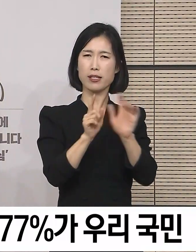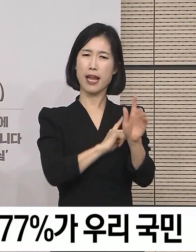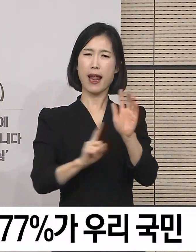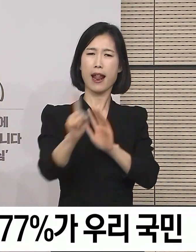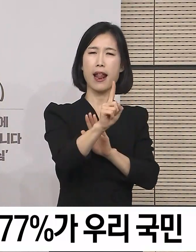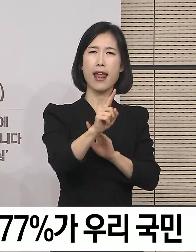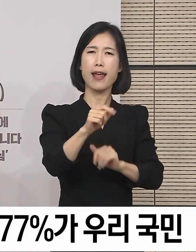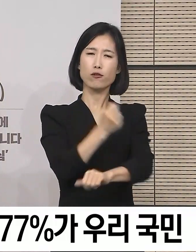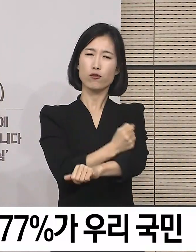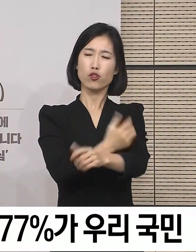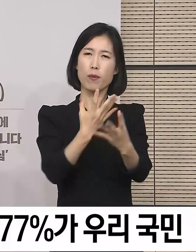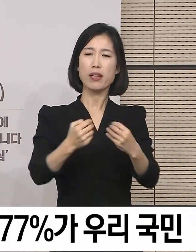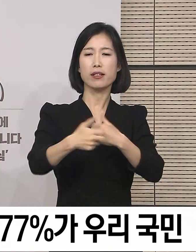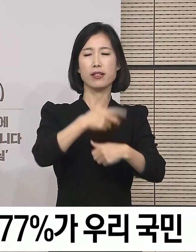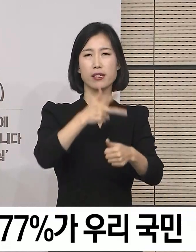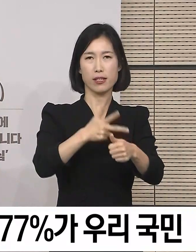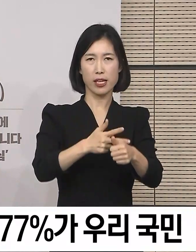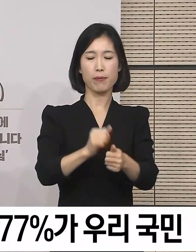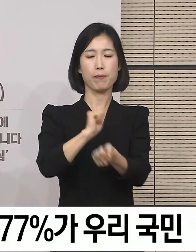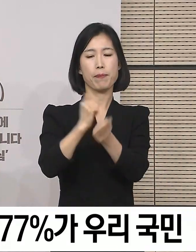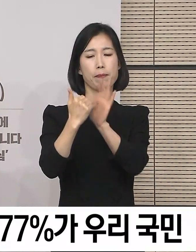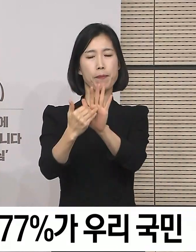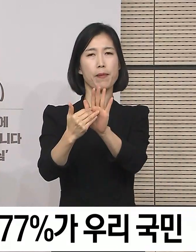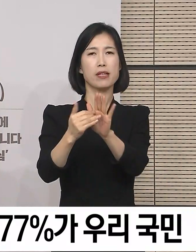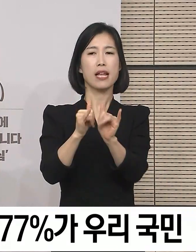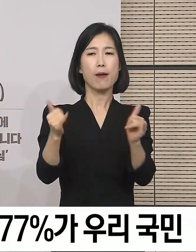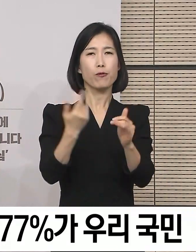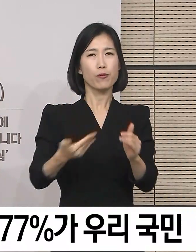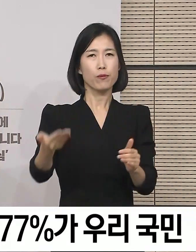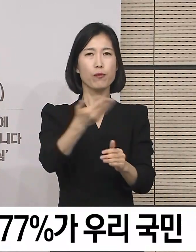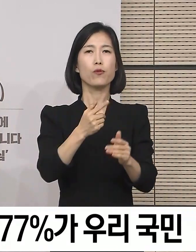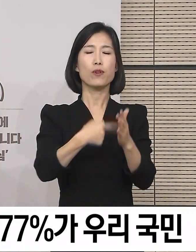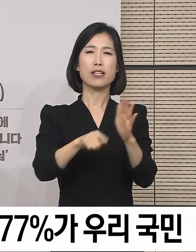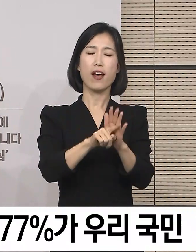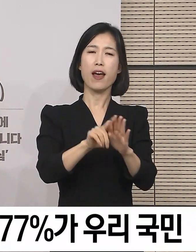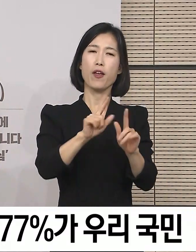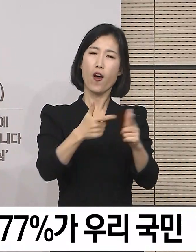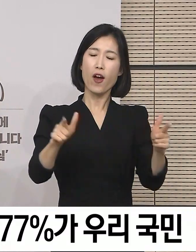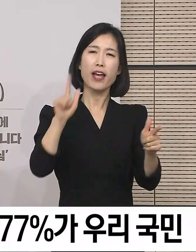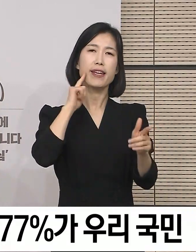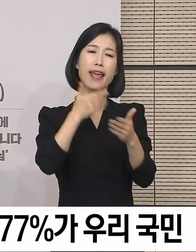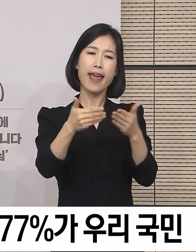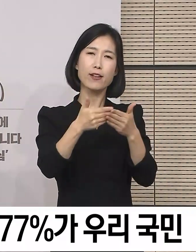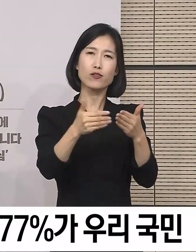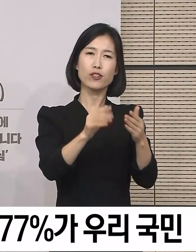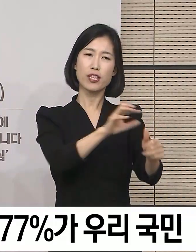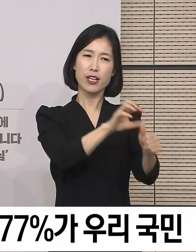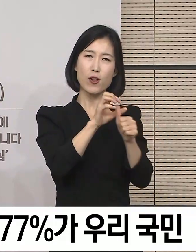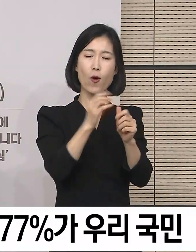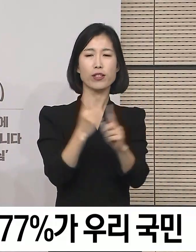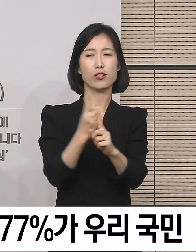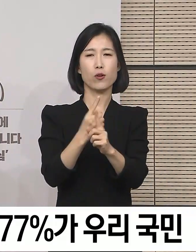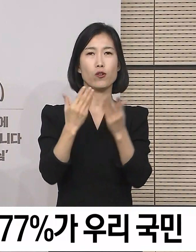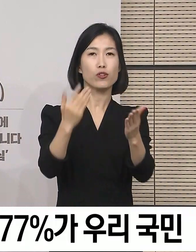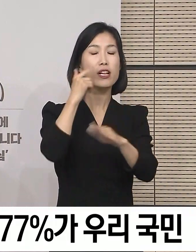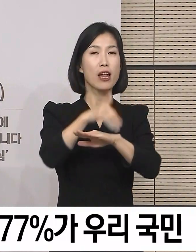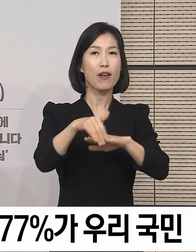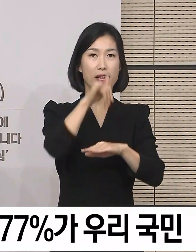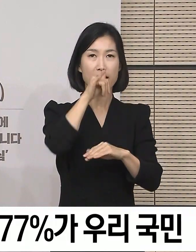은신하고 있는 의료진과 방역 관계자들을 위해 다양한 예술을 통한 치유 프로그램을 제공할 계획입니다.